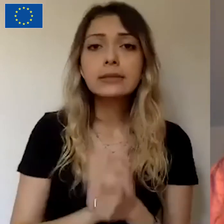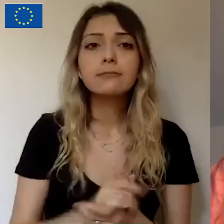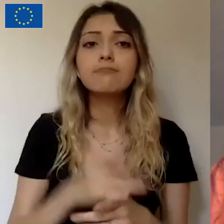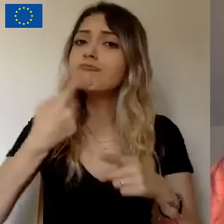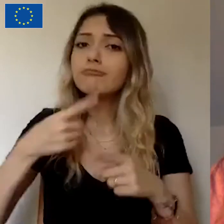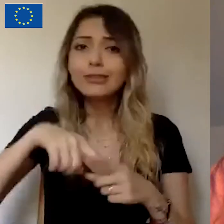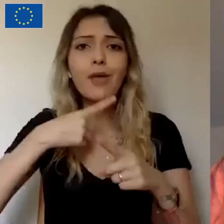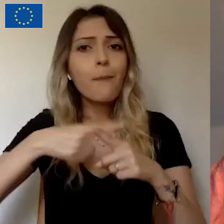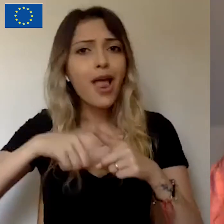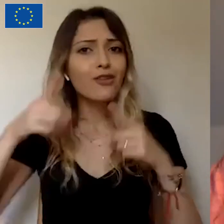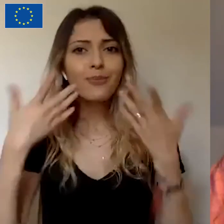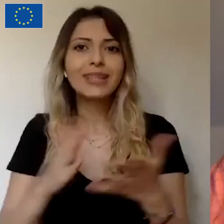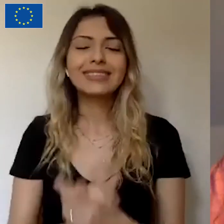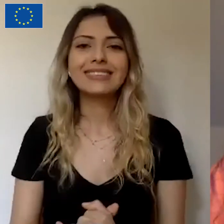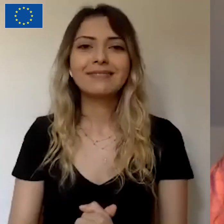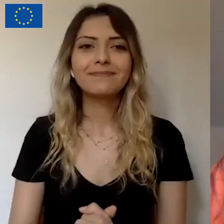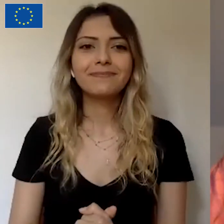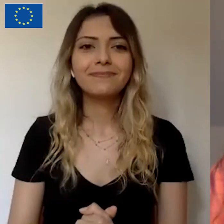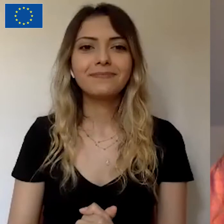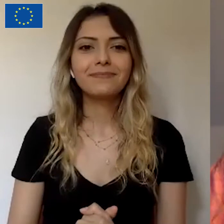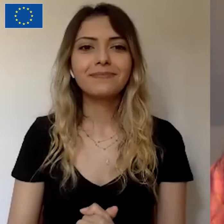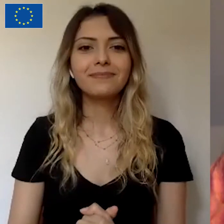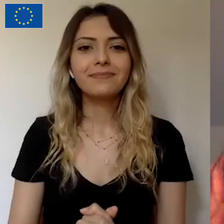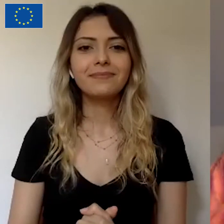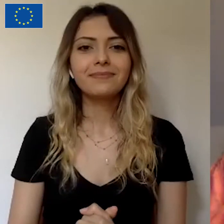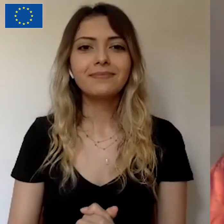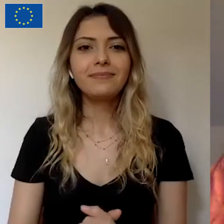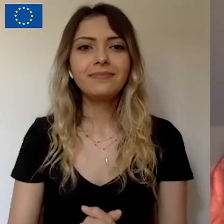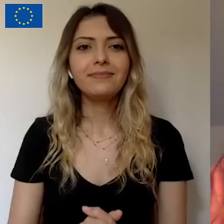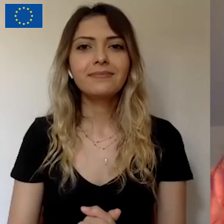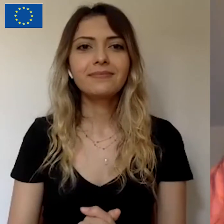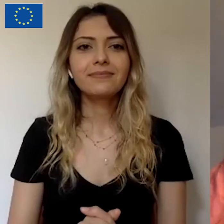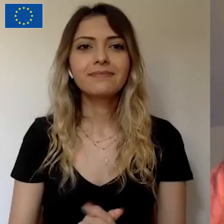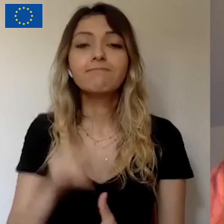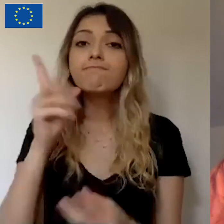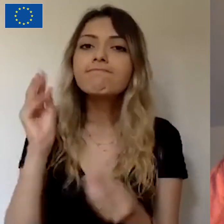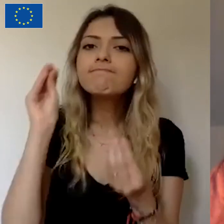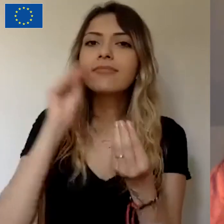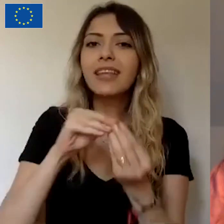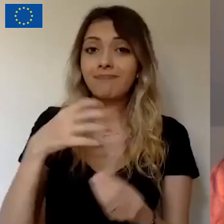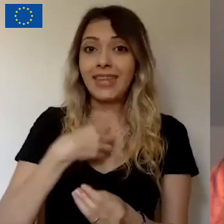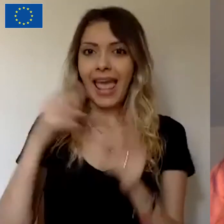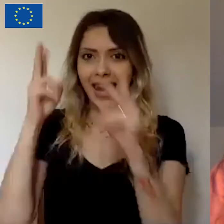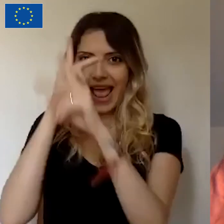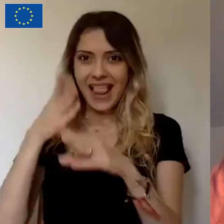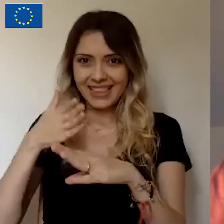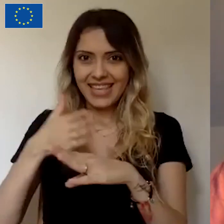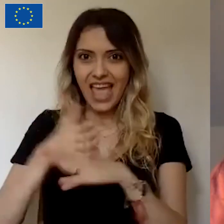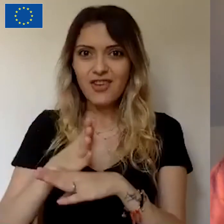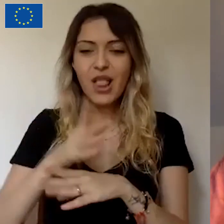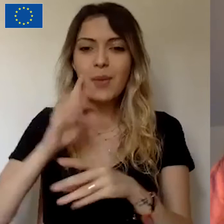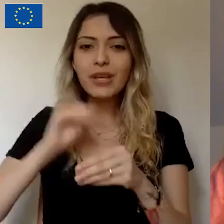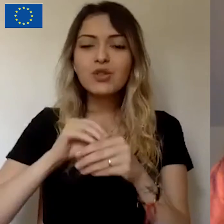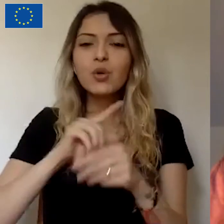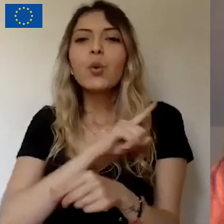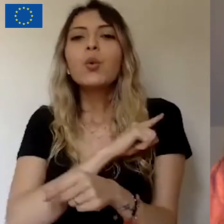sorularınızı yanıtlıyoruz. Ve şunu ekleyebilirim. Kendi hayallerini gerçekleştirmeye gücü olmayan veya hayal